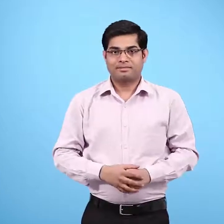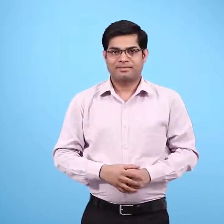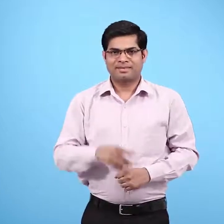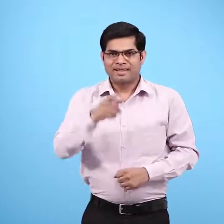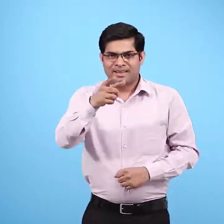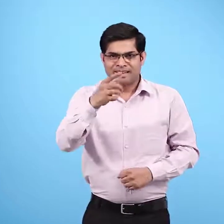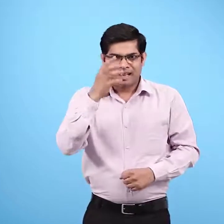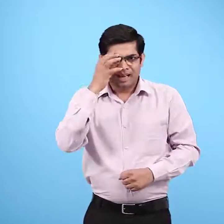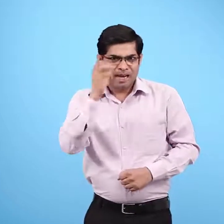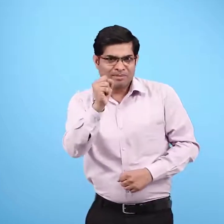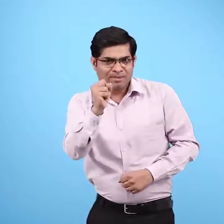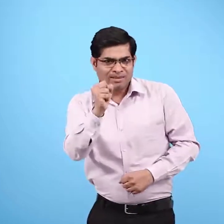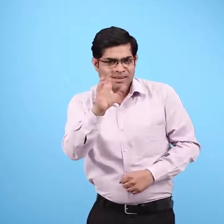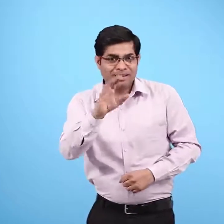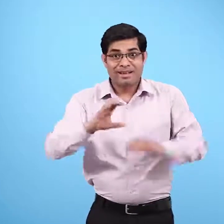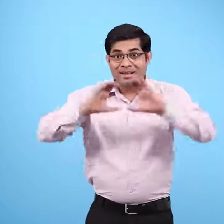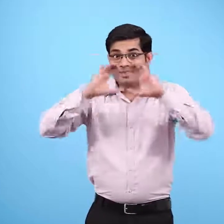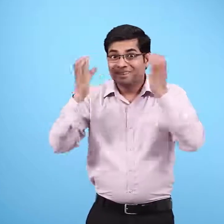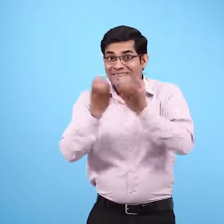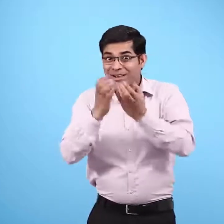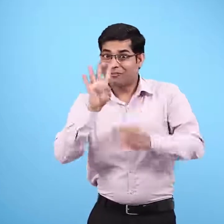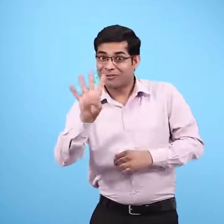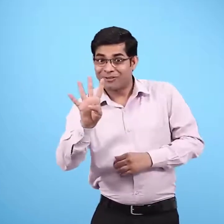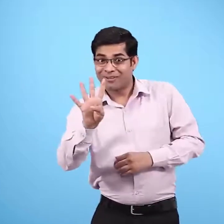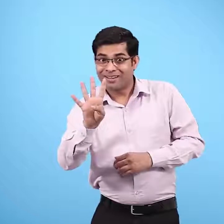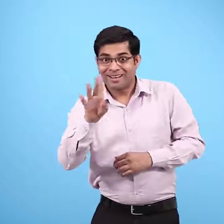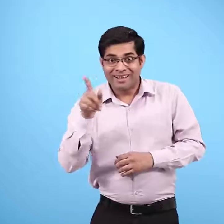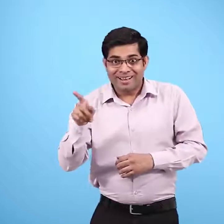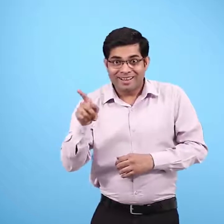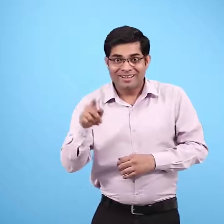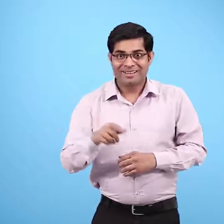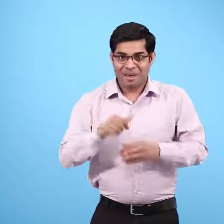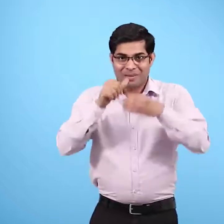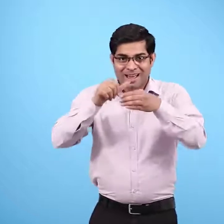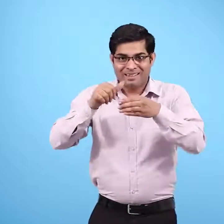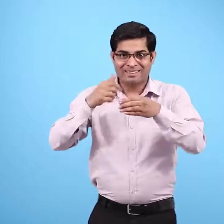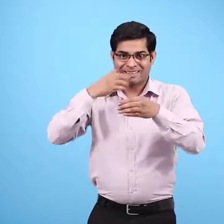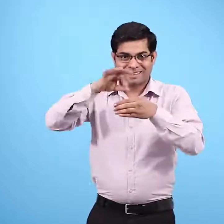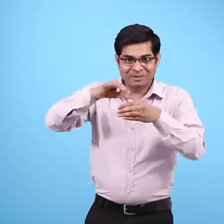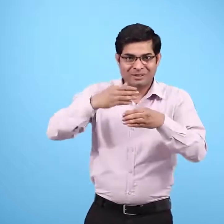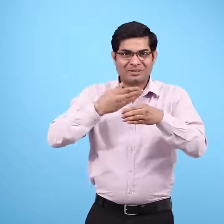तुम्हें याद होगा कि तुमने चौथी कक्षा में नमक चीनी का घोल बनाया था